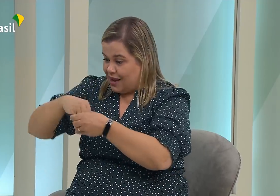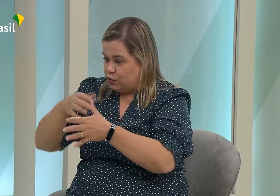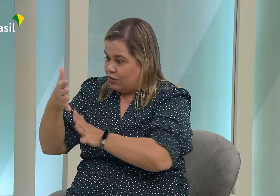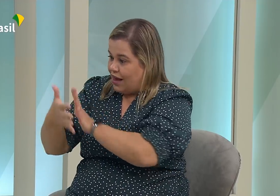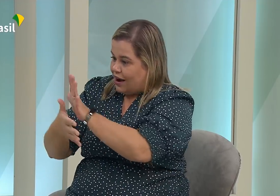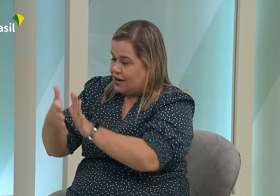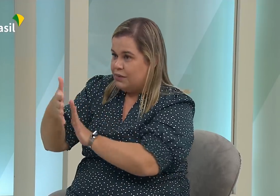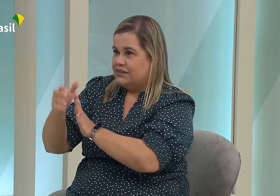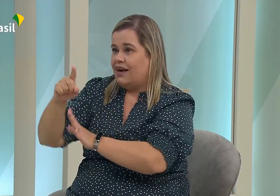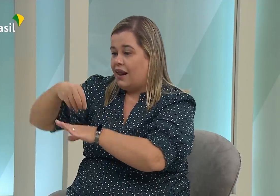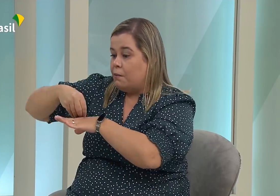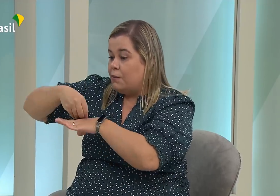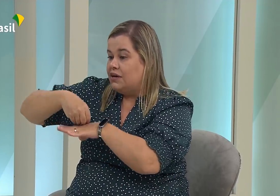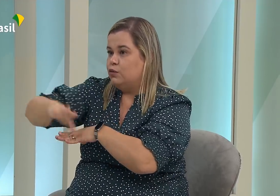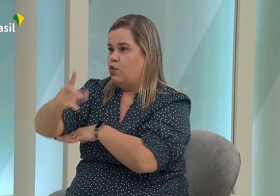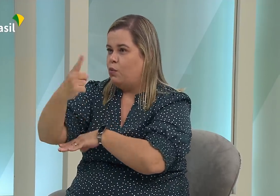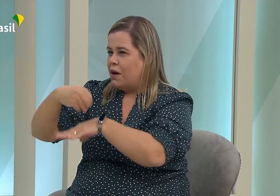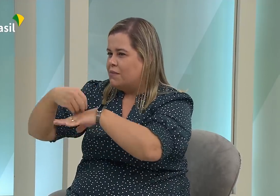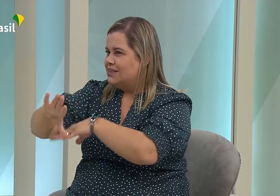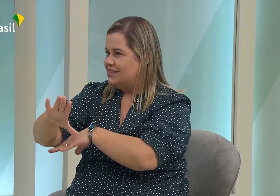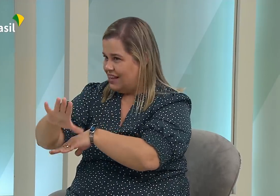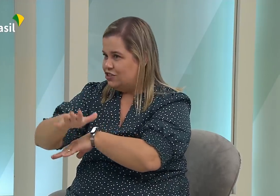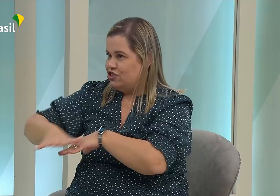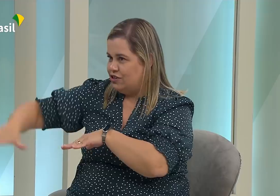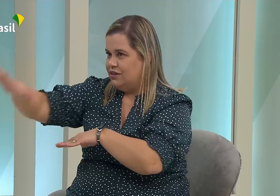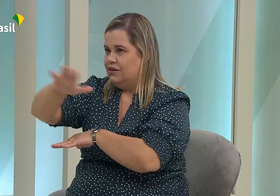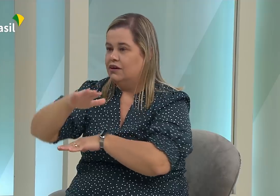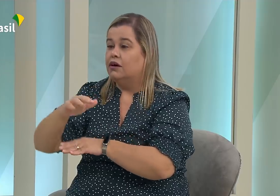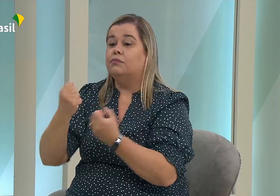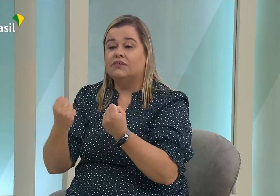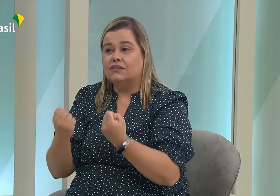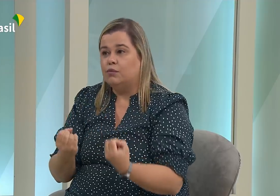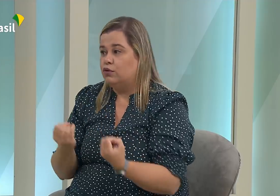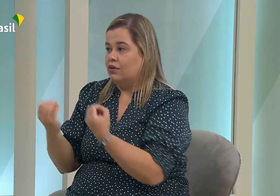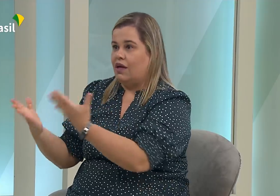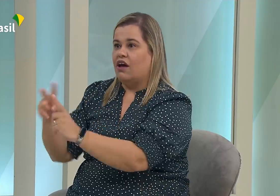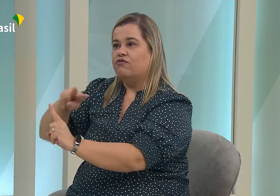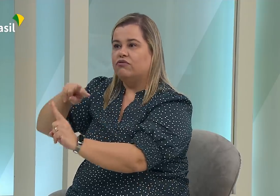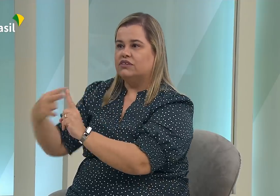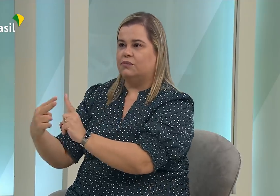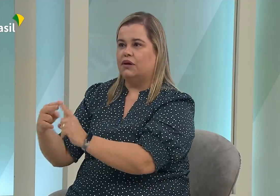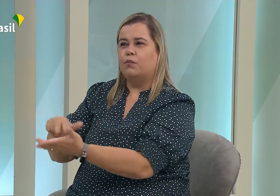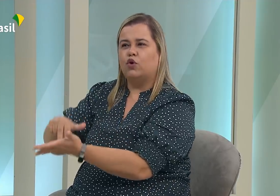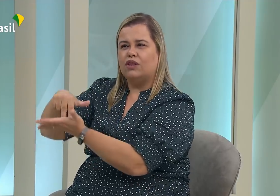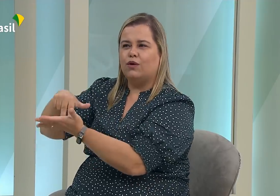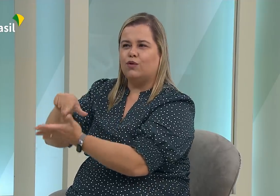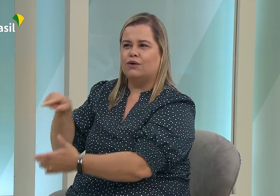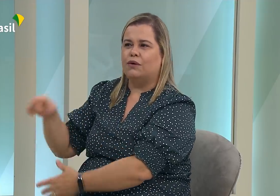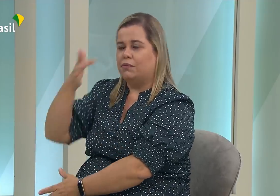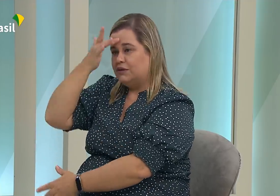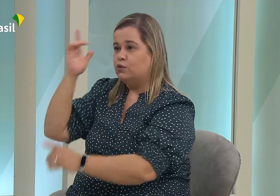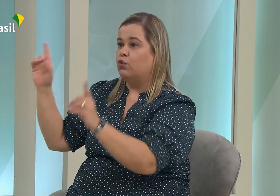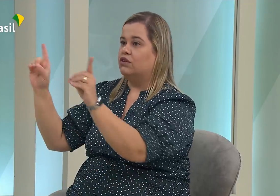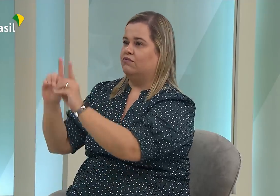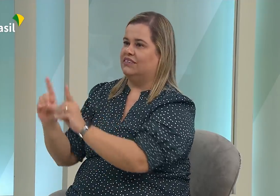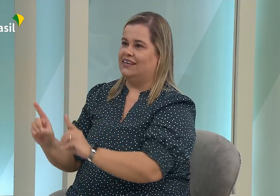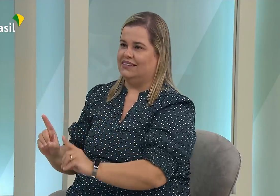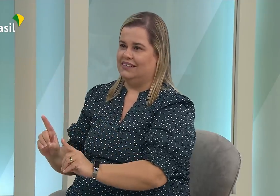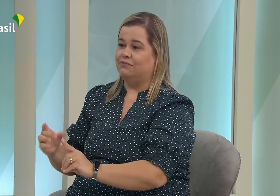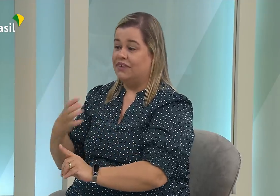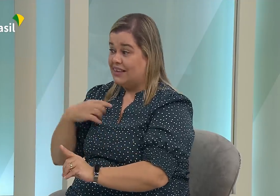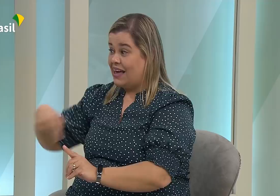brasileira de sinais. Então, isso foi muito importante. E dessa maneira, ela, inclusive, mandou uma resposta para a sociedade